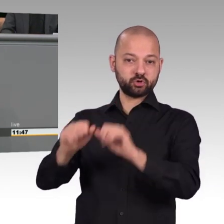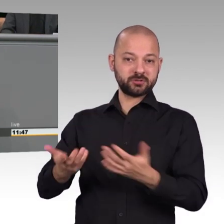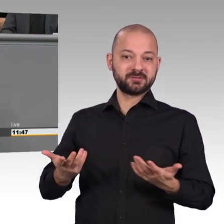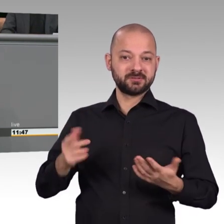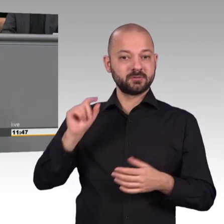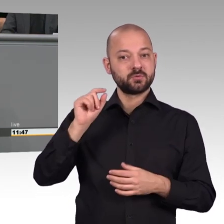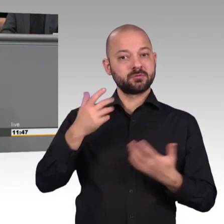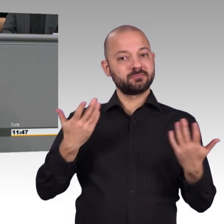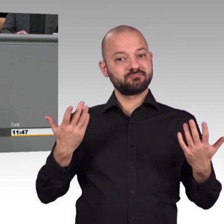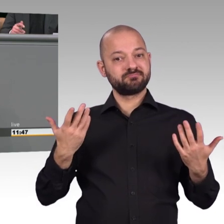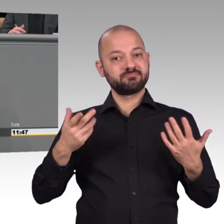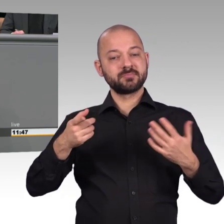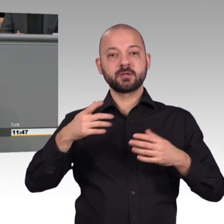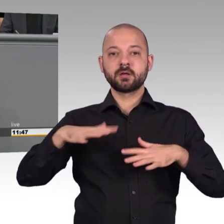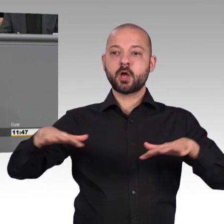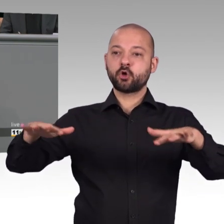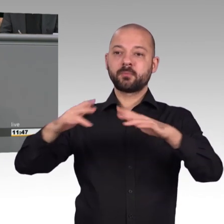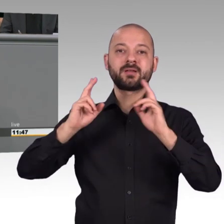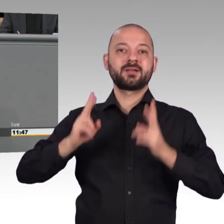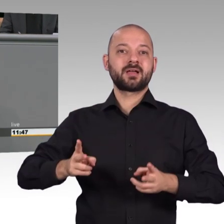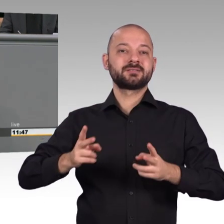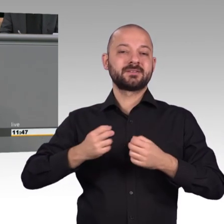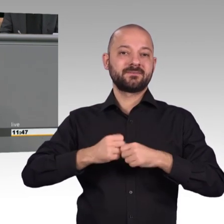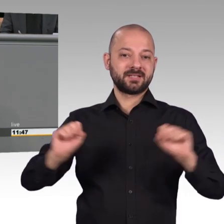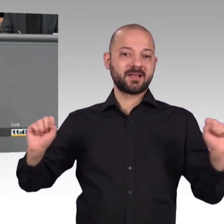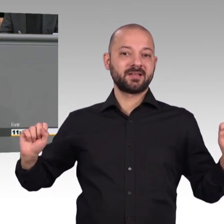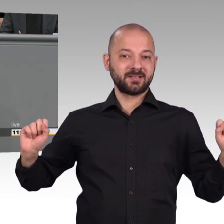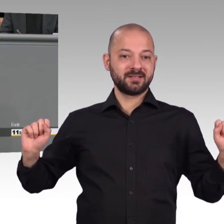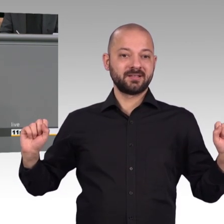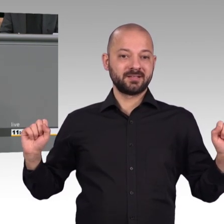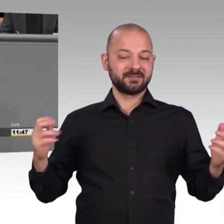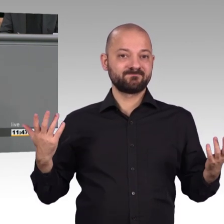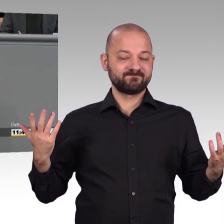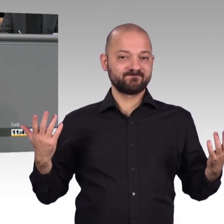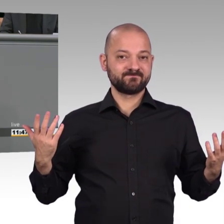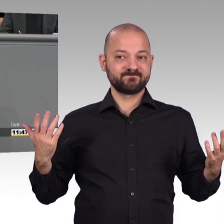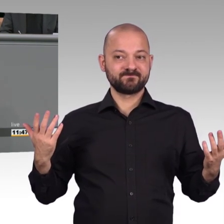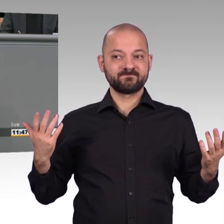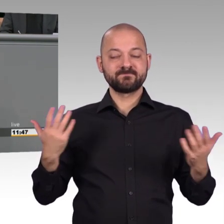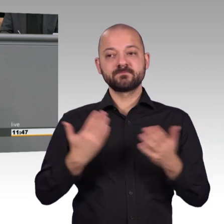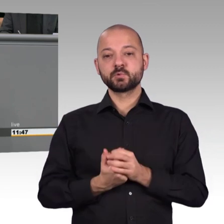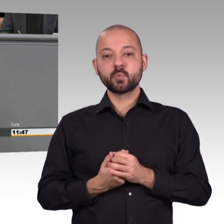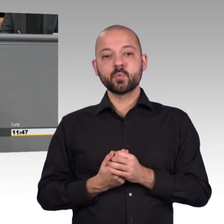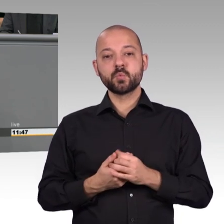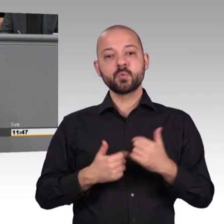darauf hingewiesen, dass Ermittlungsergebnisse aus dem Cyberraum bei der Aufklärung in nahezu allen Kriminalitätsfällen hilfreich sind.